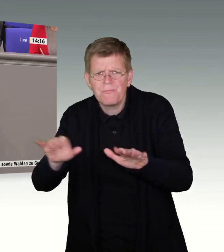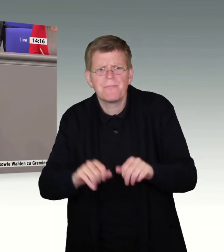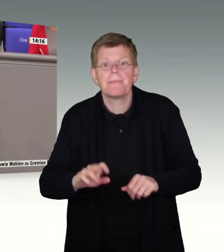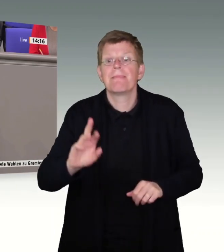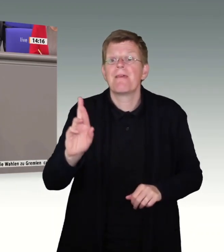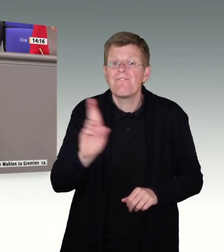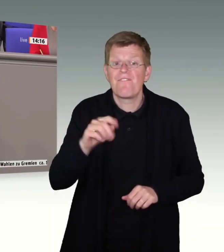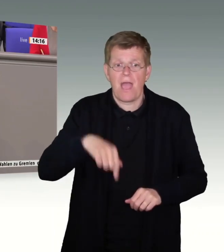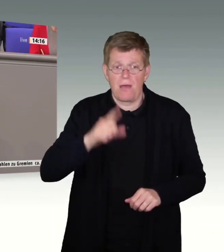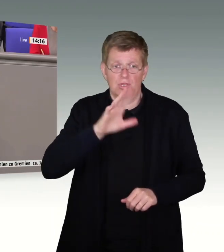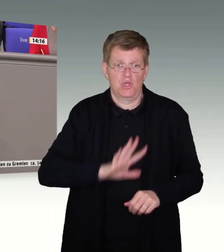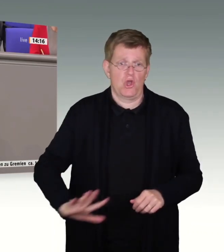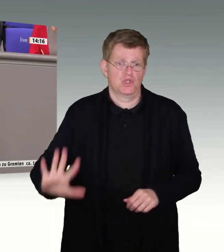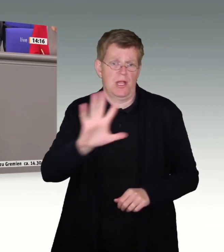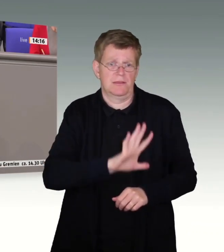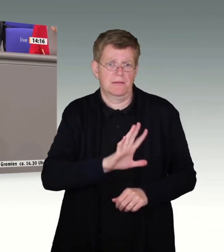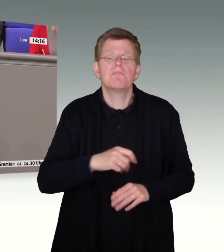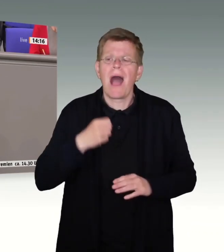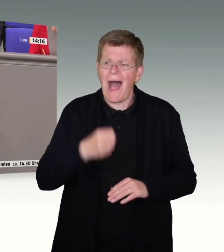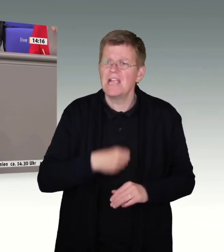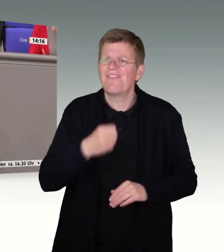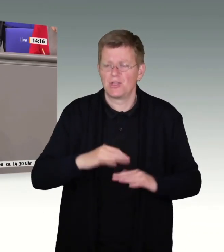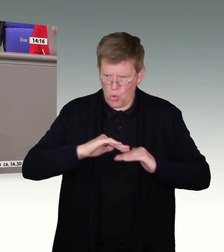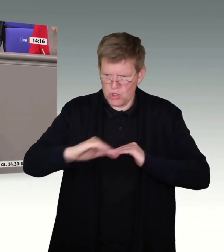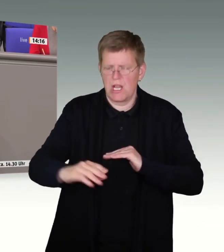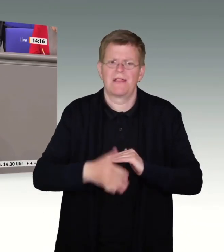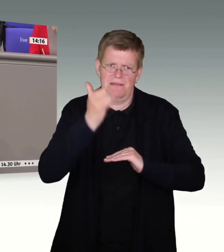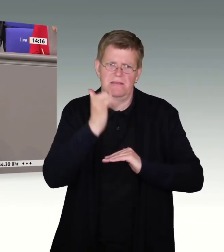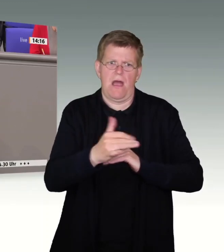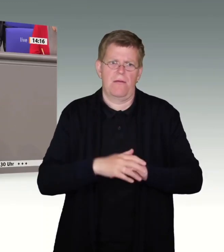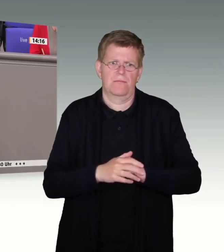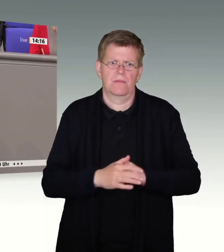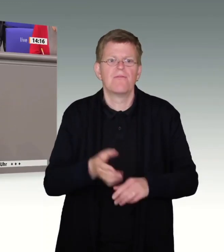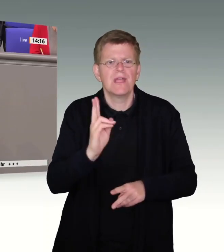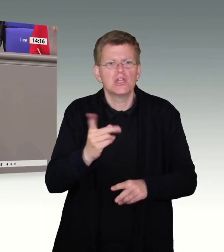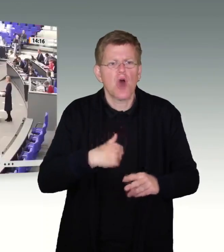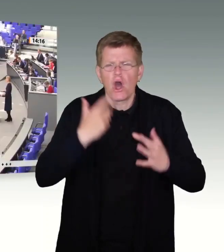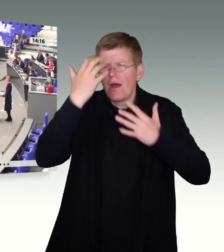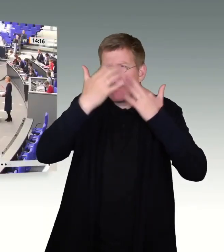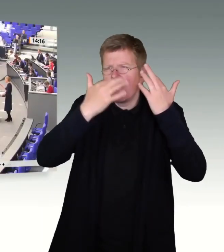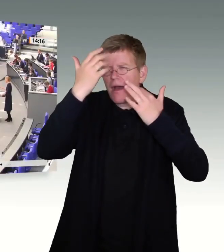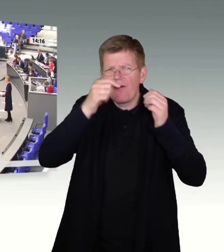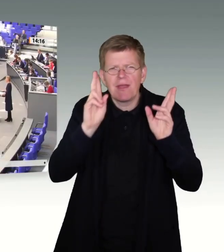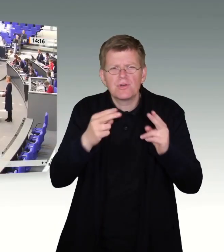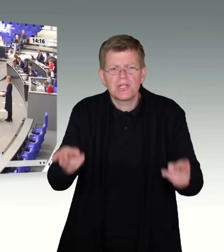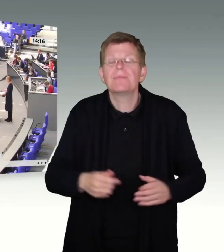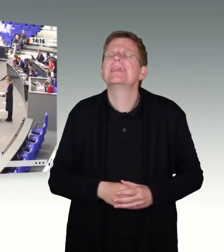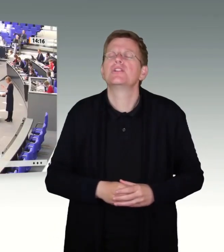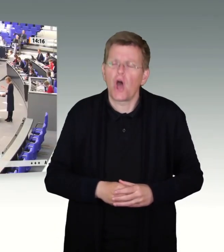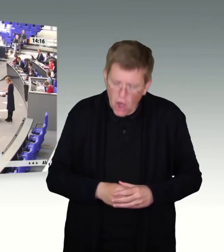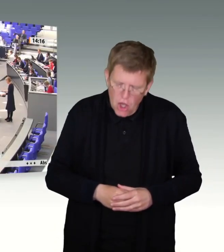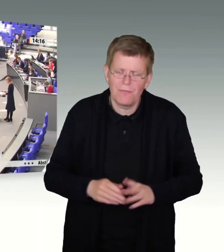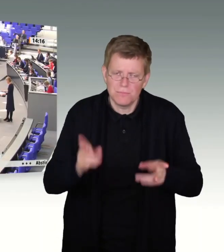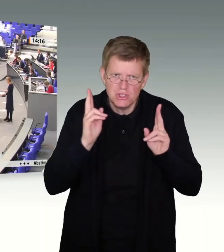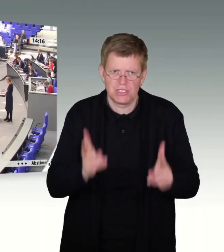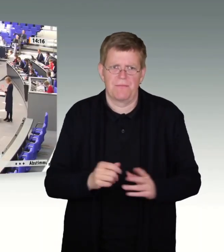sind. Deutschland ist ein Einwanderungsland. Noch hadern wir mit dieser Erkenntnis. Noch hadern wir mit dieser Erkenntnis